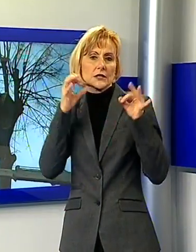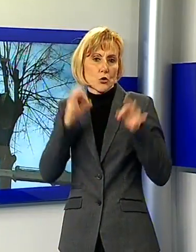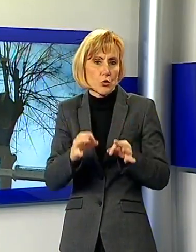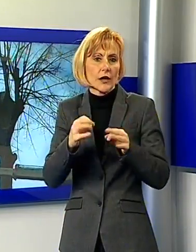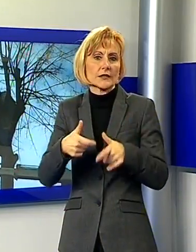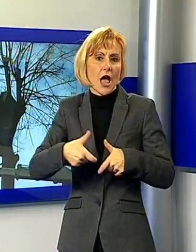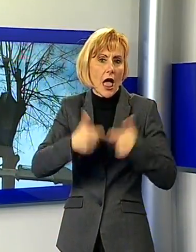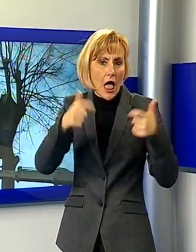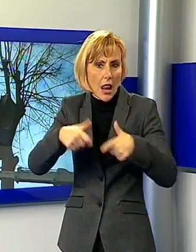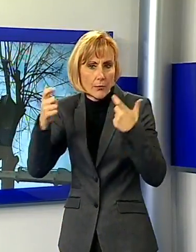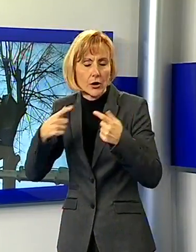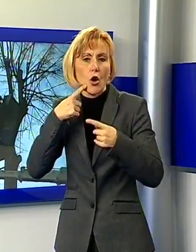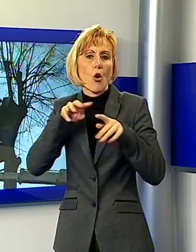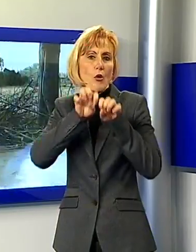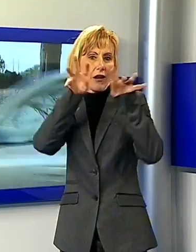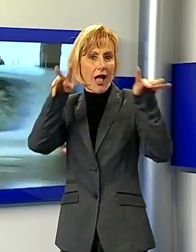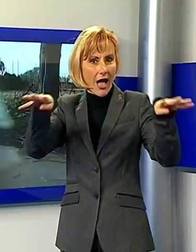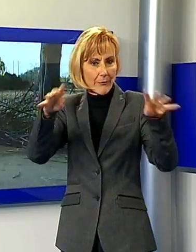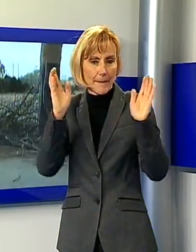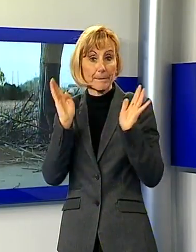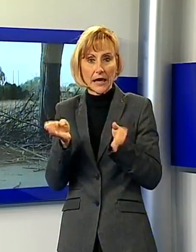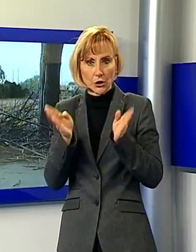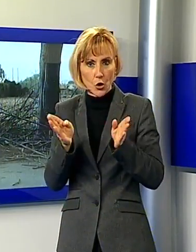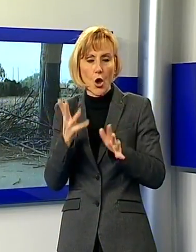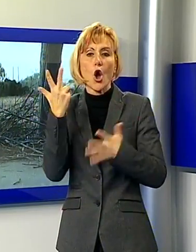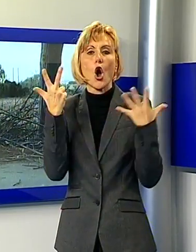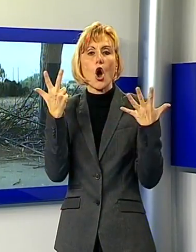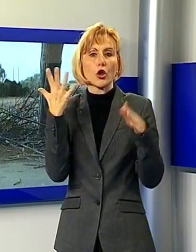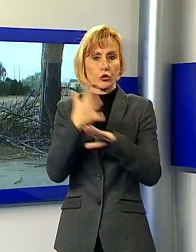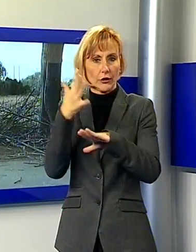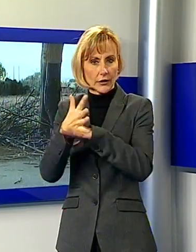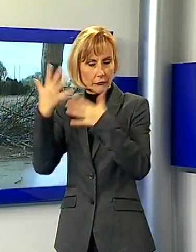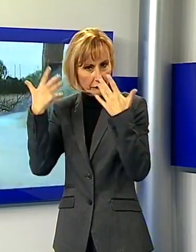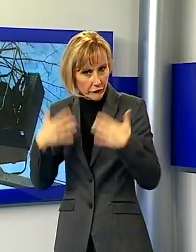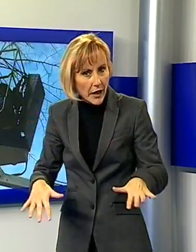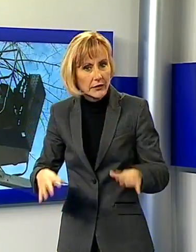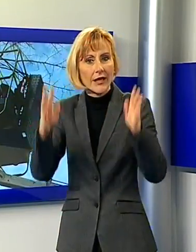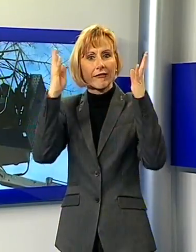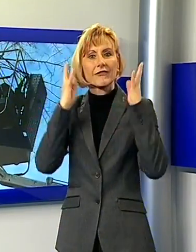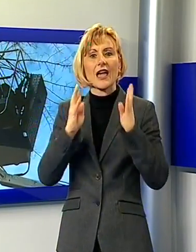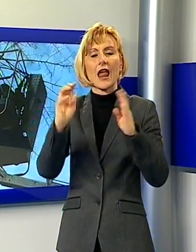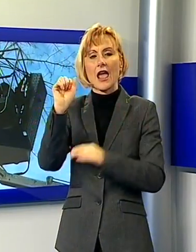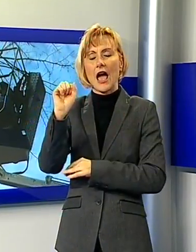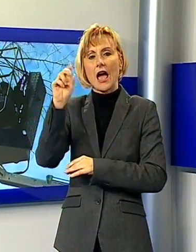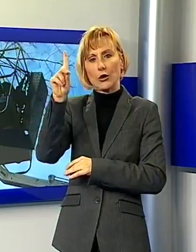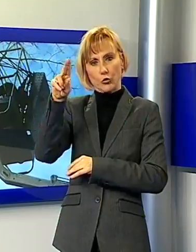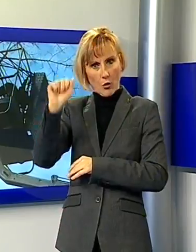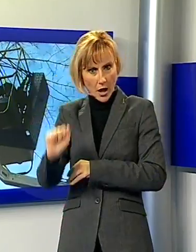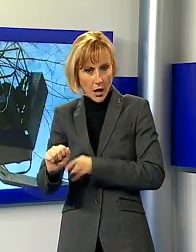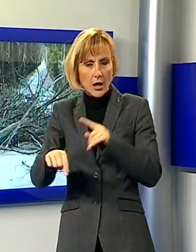8 gli interventi già programmati e avviati sul viale Apua che potrebbe essere chiuso per sicurezza nelle prossime ore. Stoppa le auto in